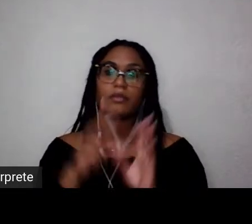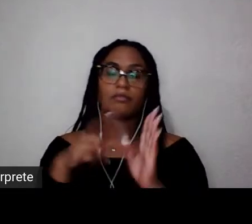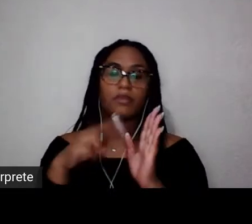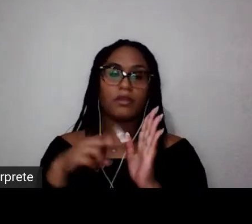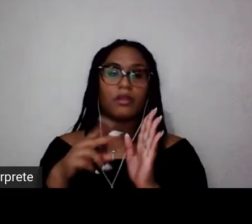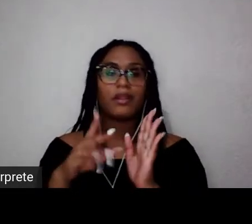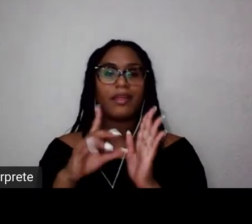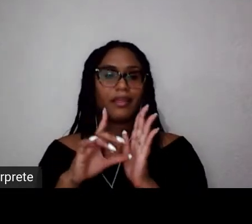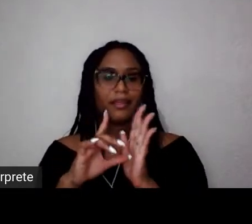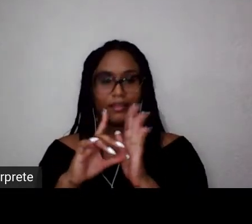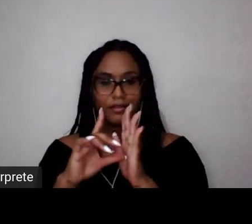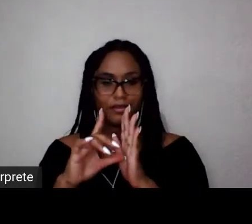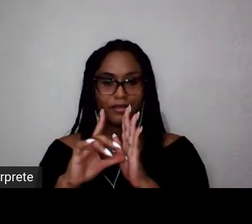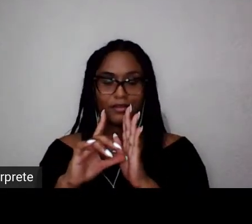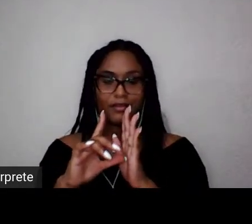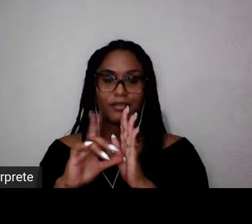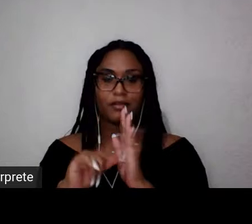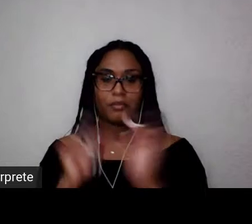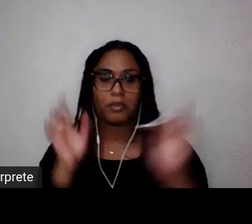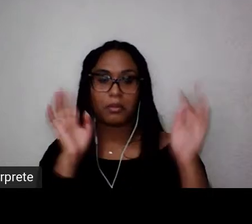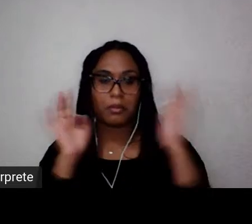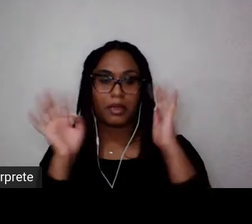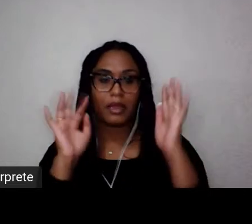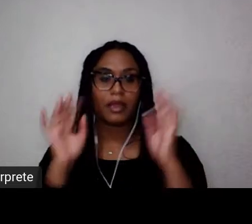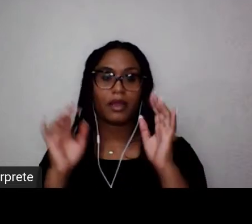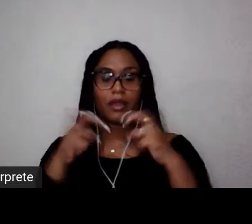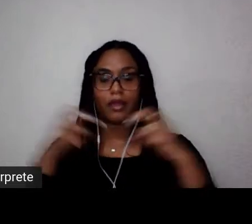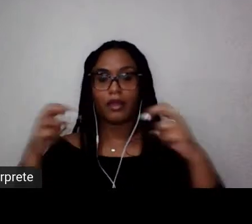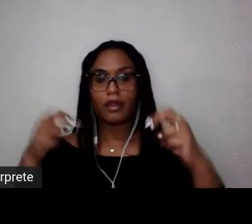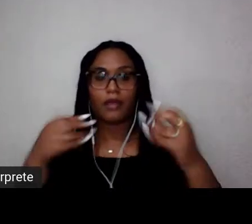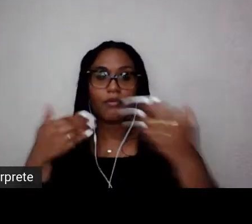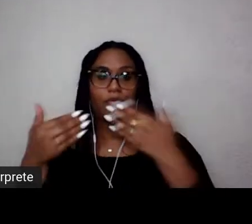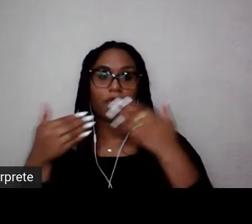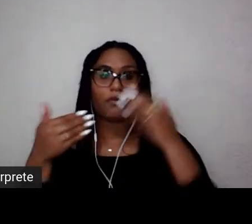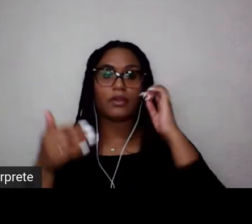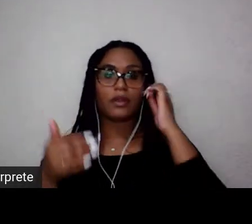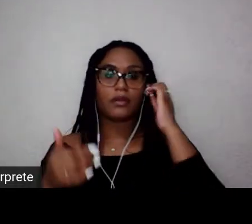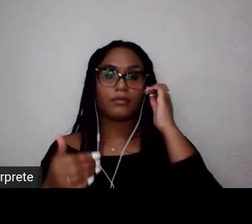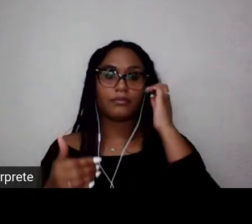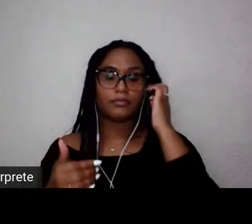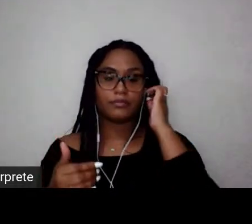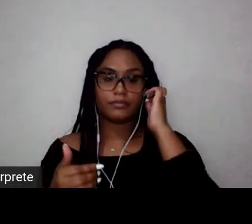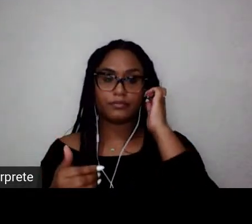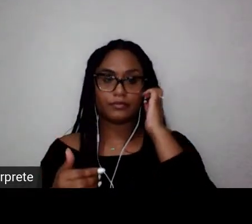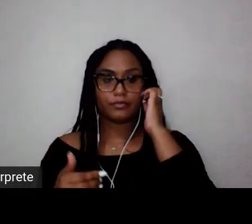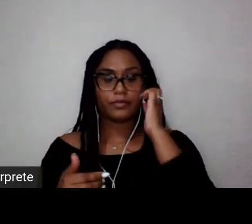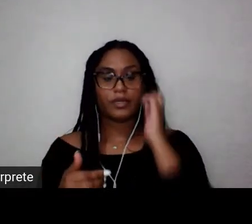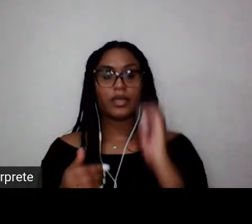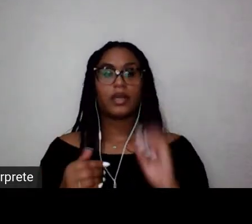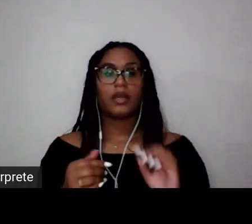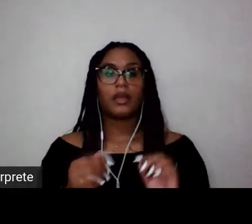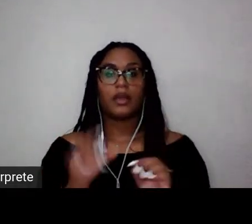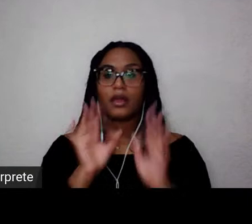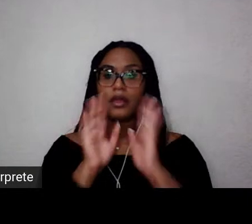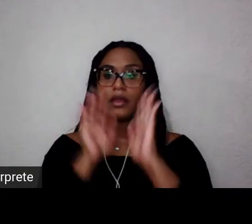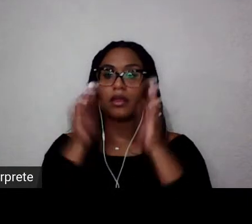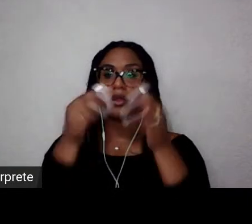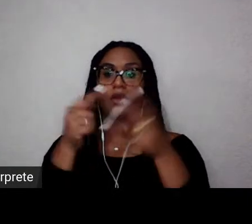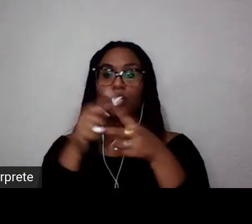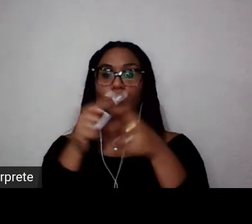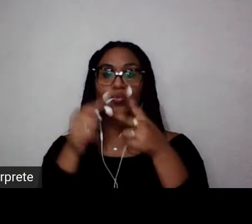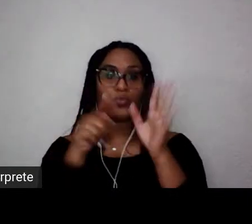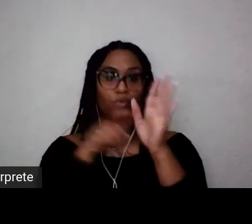pensar na conversa. especificamente para a Kátia, temos duas